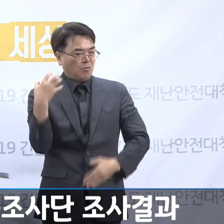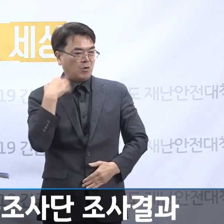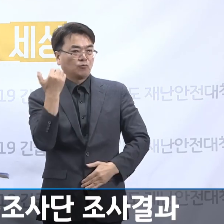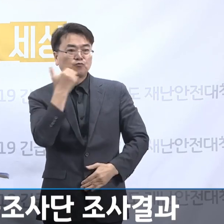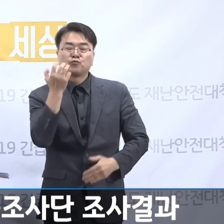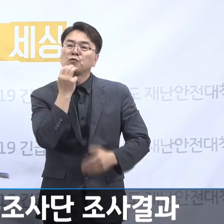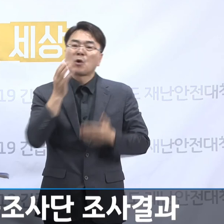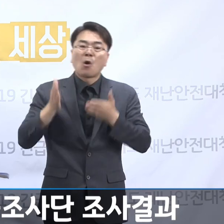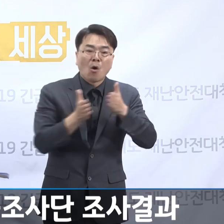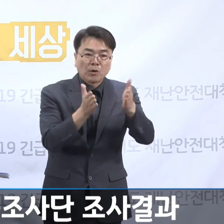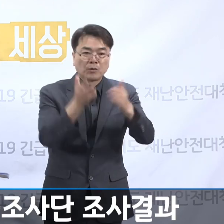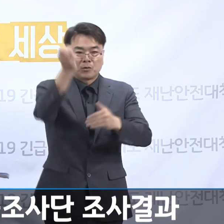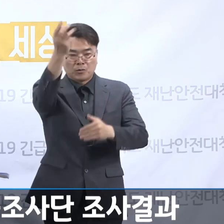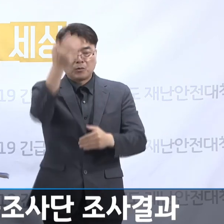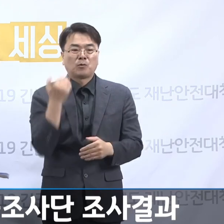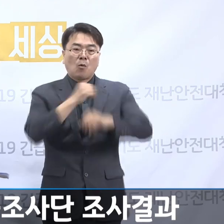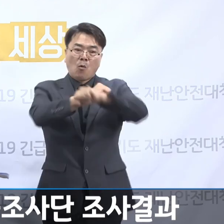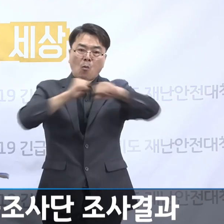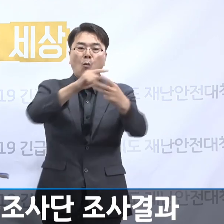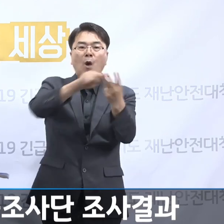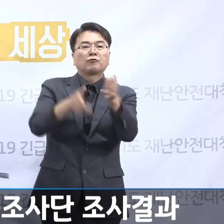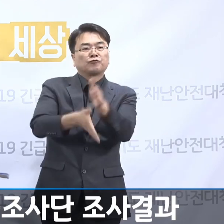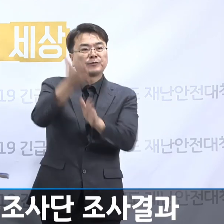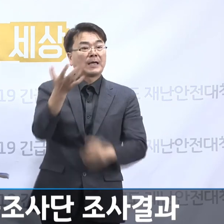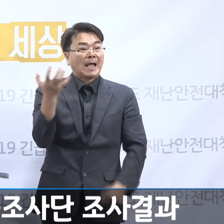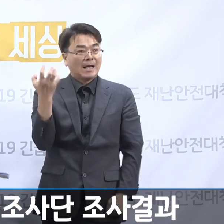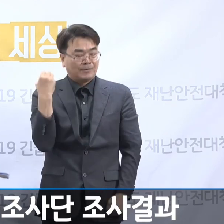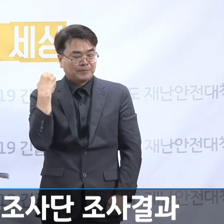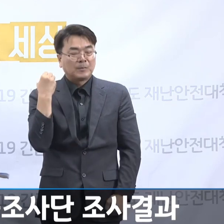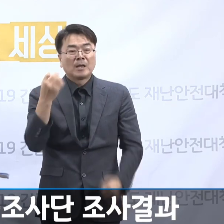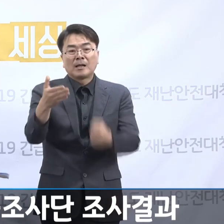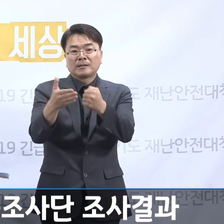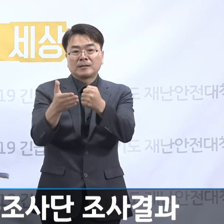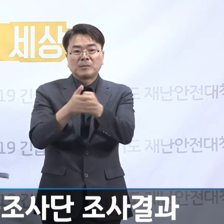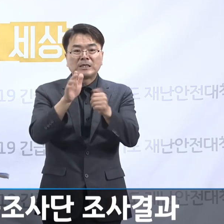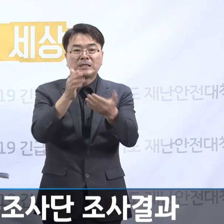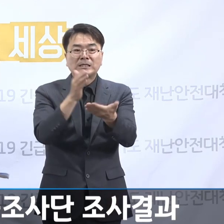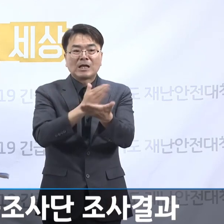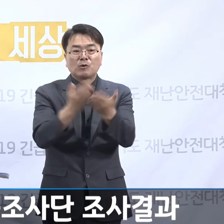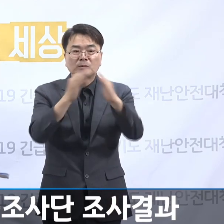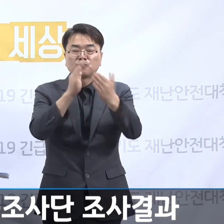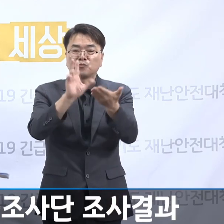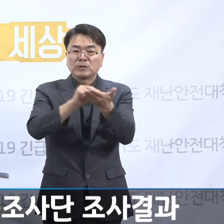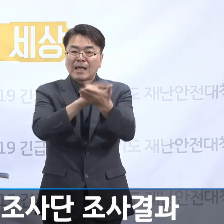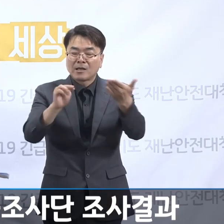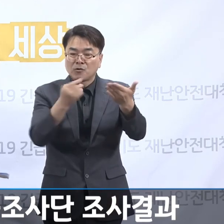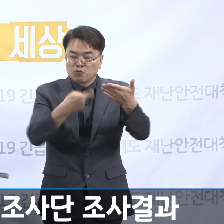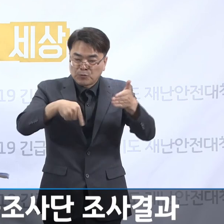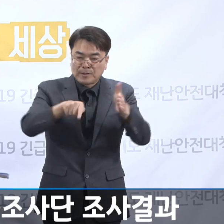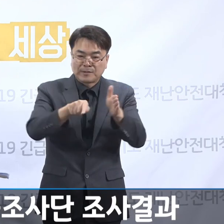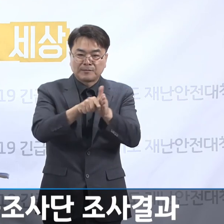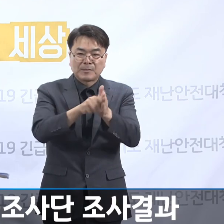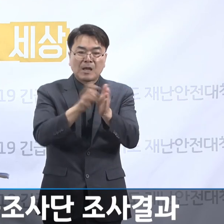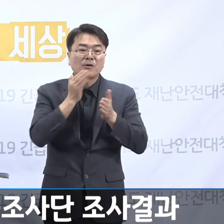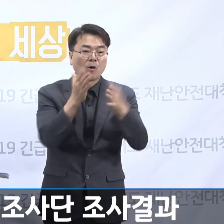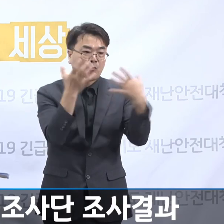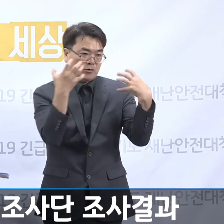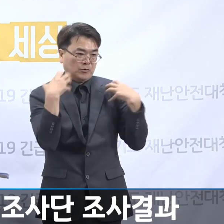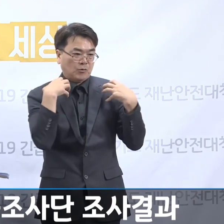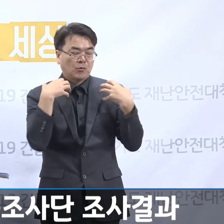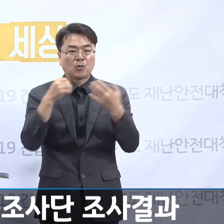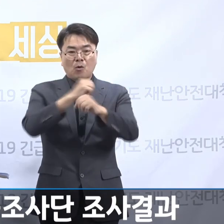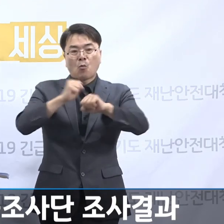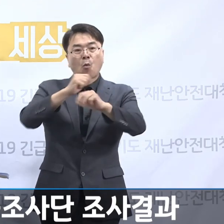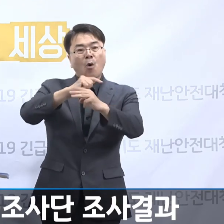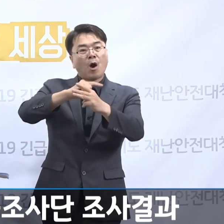경기도와 광주시에게 있습니다. 나눔이집 문제를 적절하게 해결하기 위해서는 경기도와 광주시가 적극 협력해야 되고